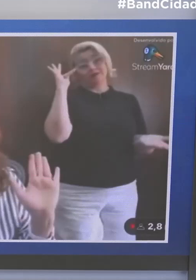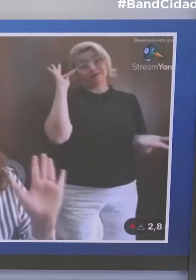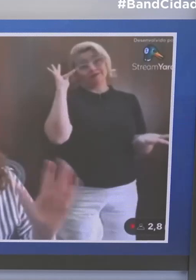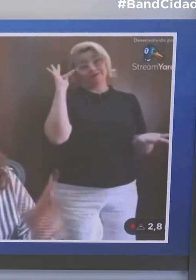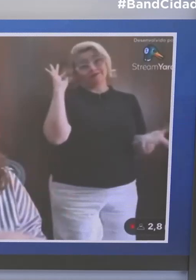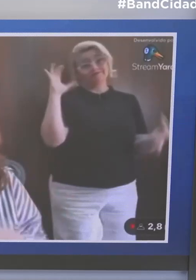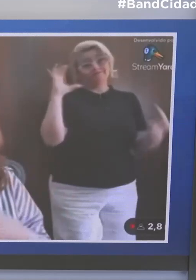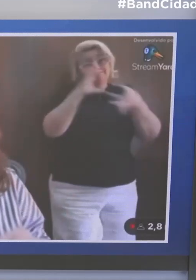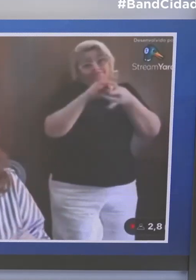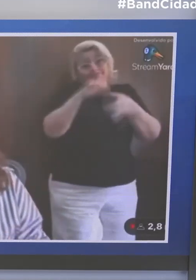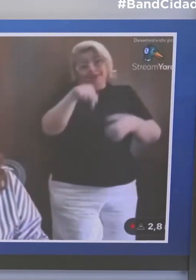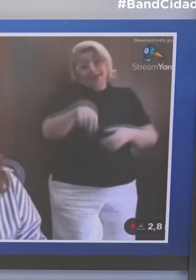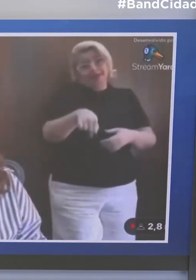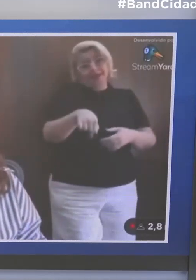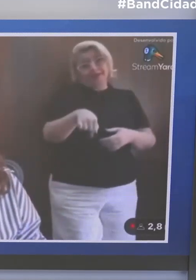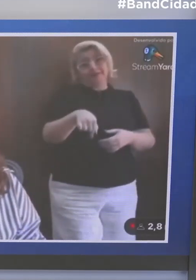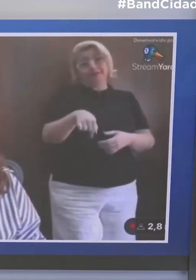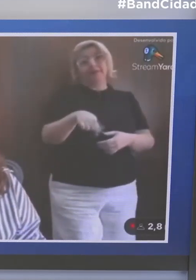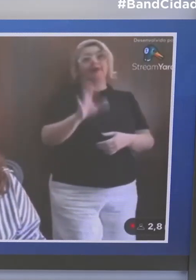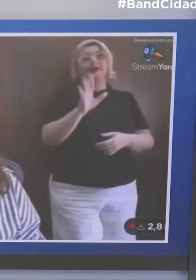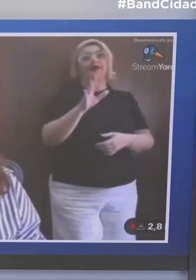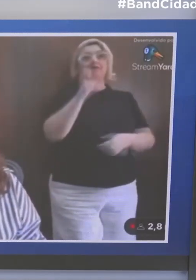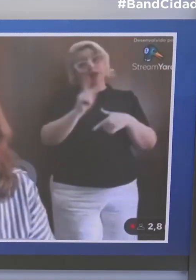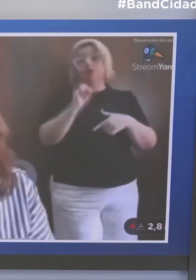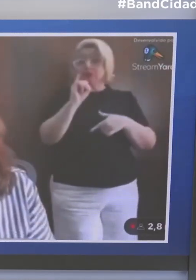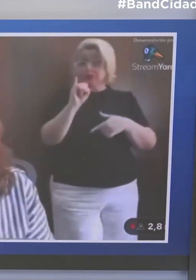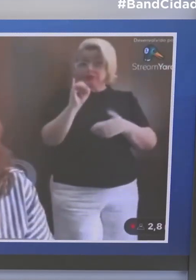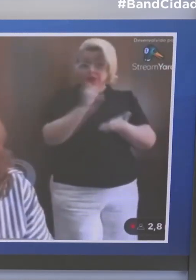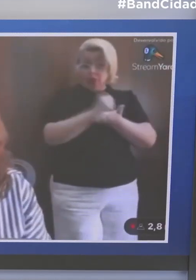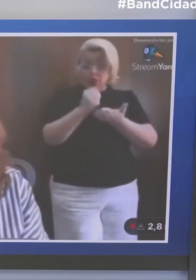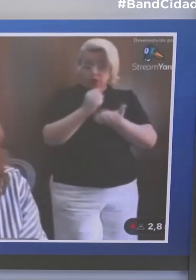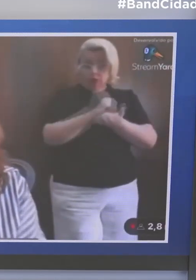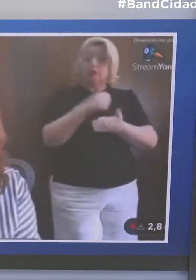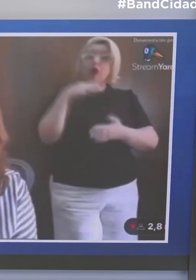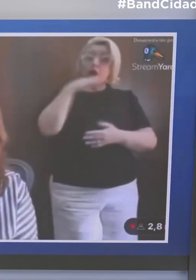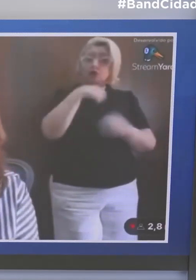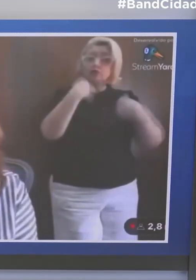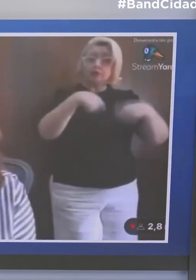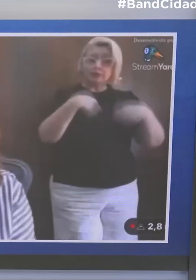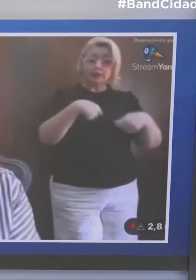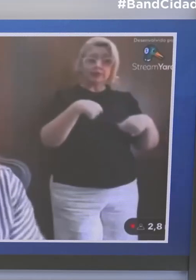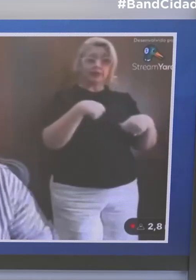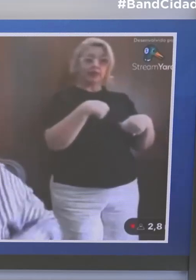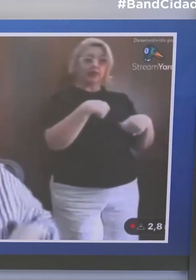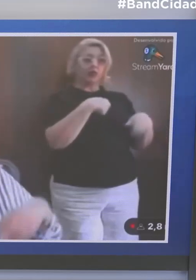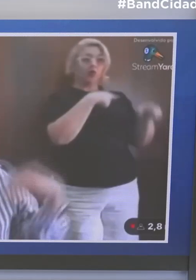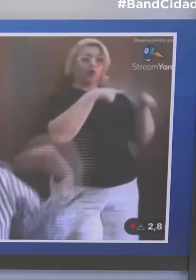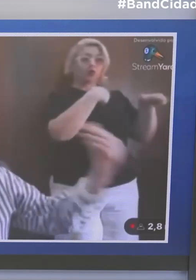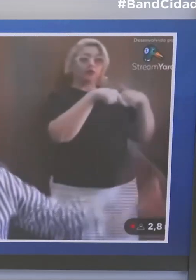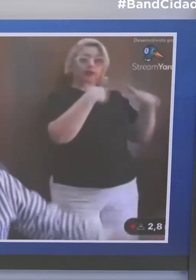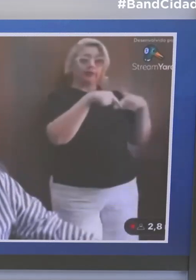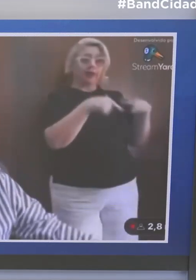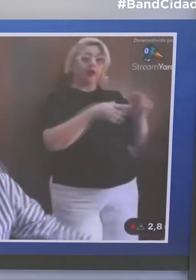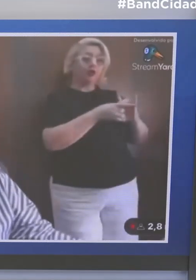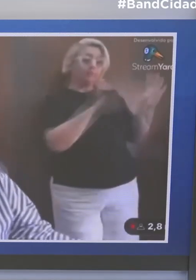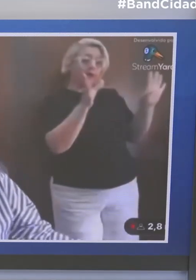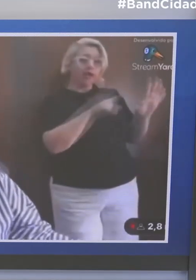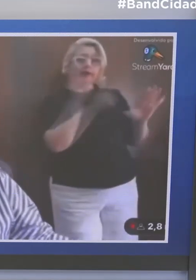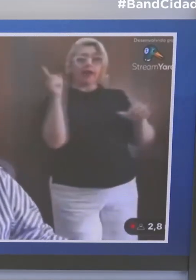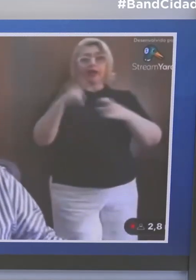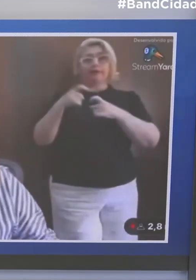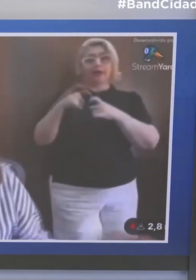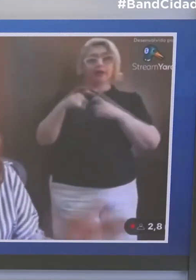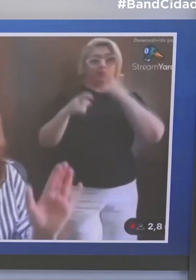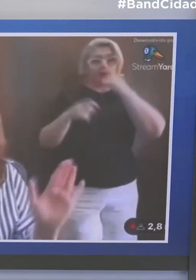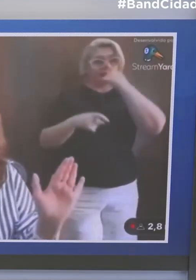engravidou e tirou uma licença maternidade. Retornou este ano. E aí, no mês de agosto, o bebê dessa professora, de apenas 11 meses,